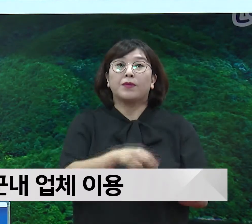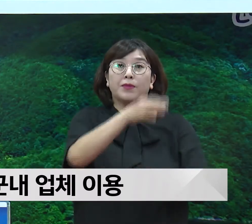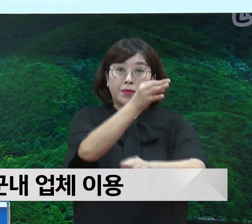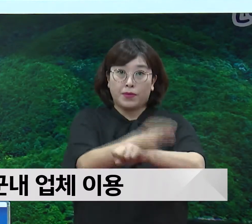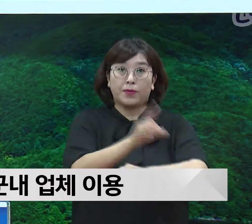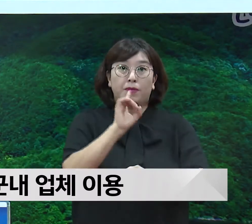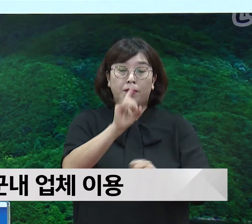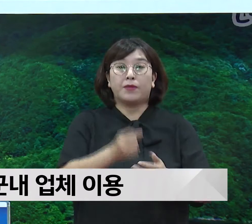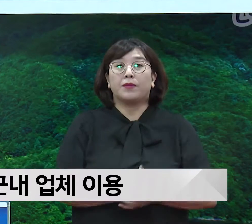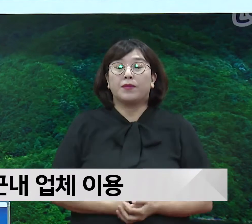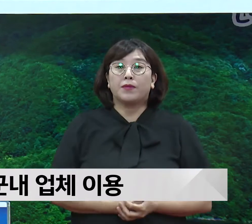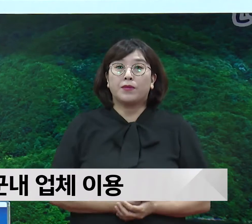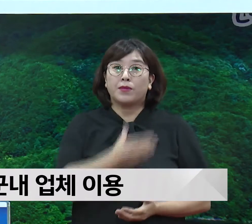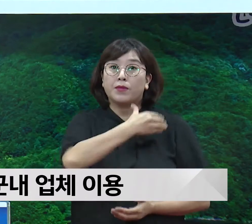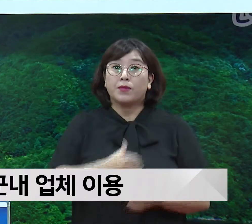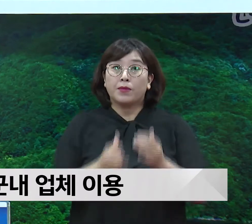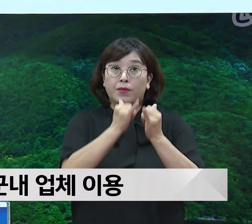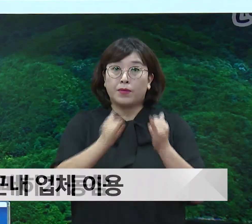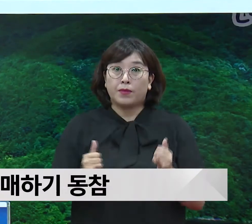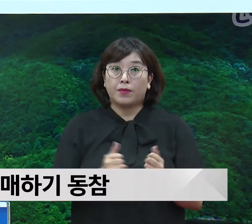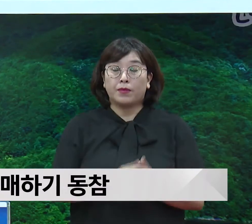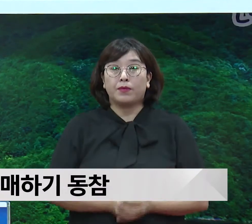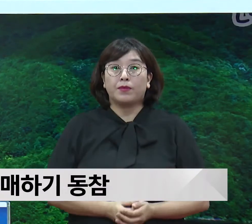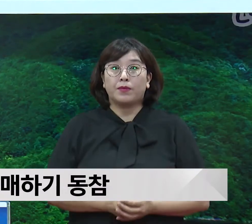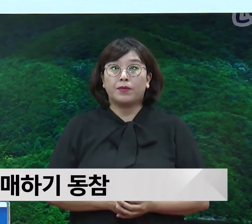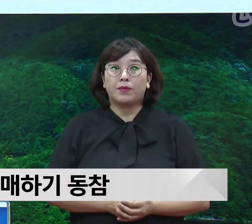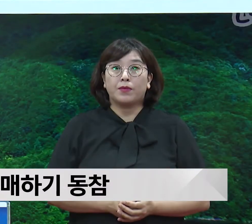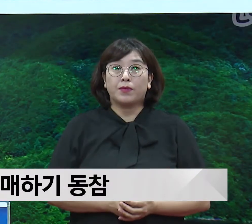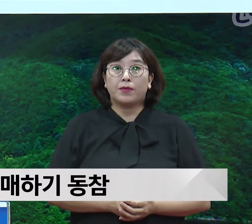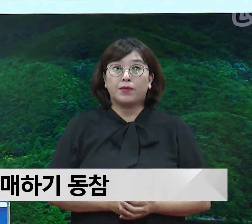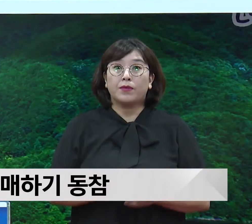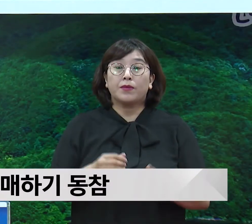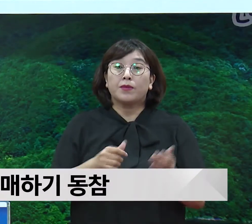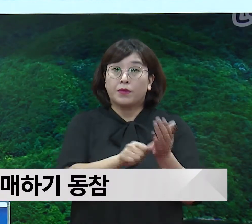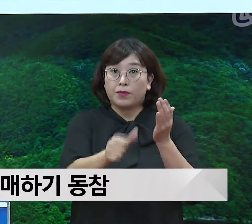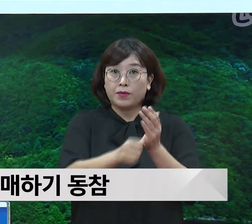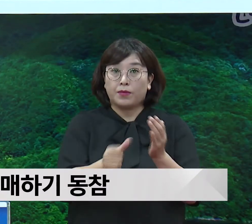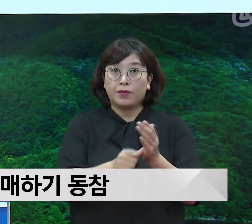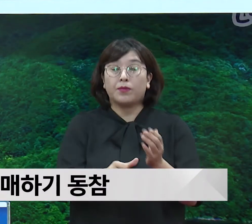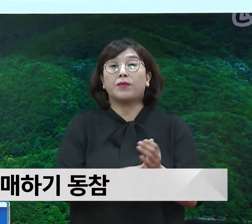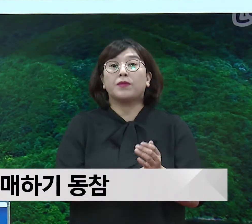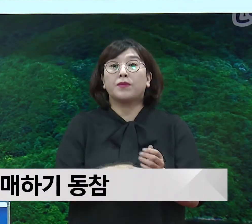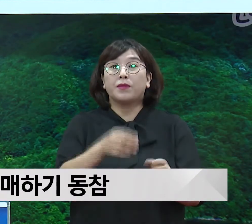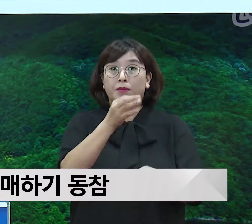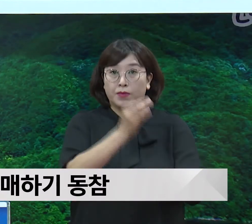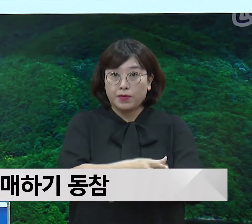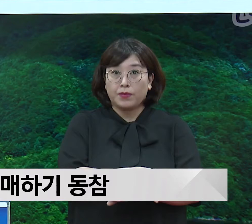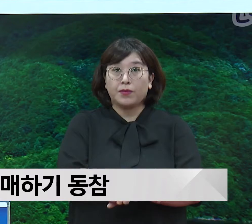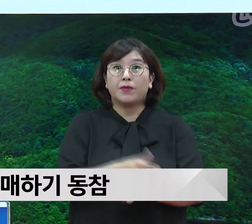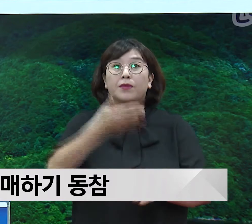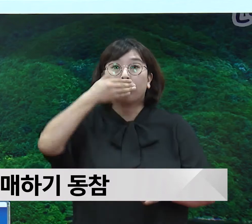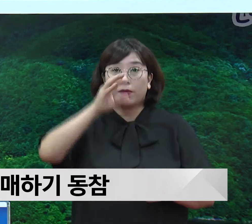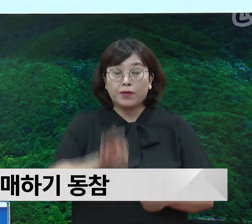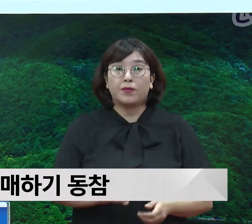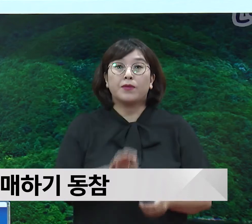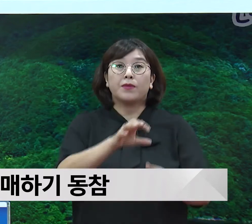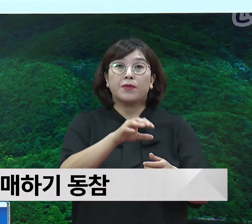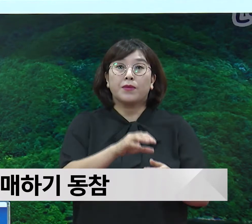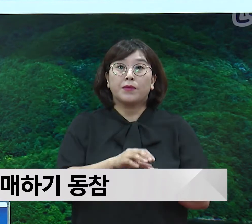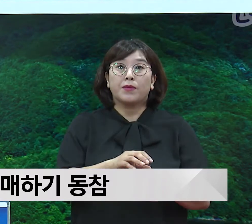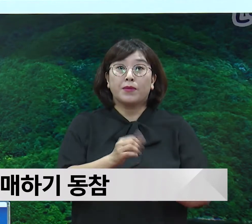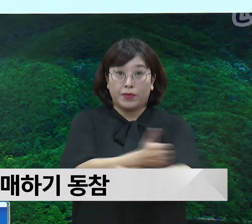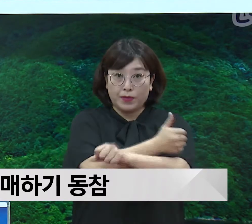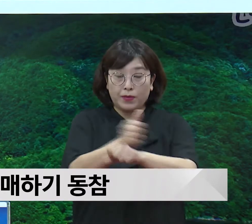그리고 군민들께서는 지역상품 구매하기, 또 지역식당 이용하기, 또 자영업자들께서는